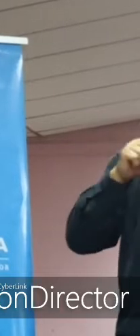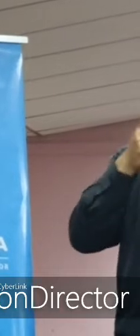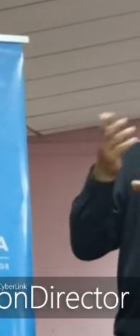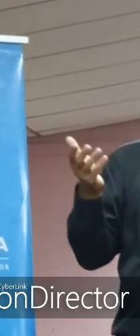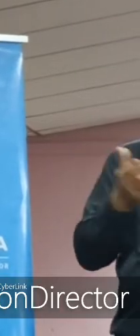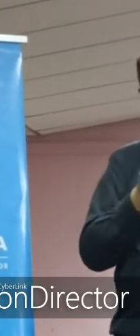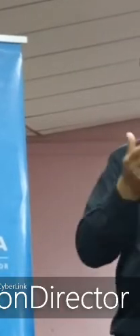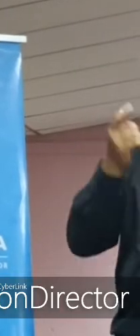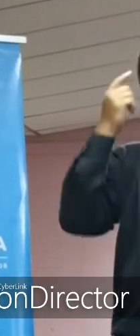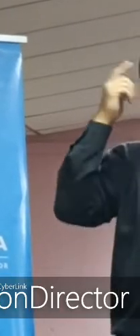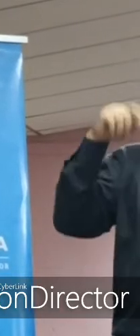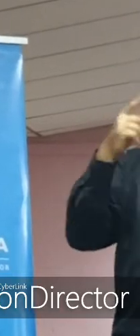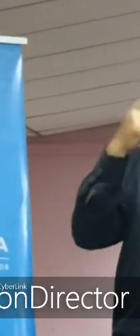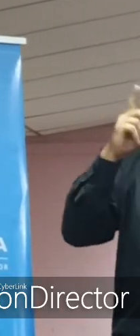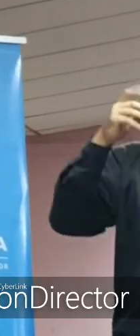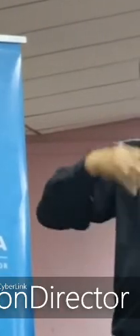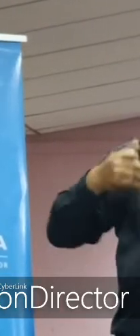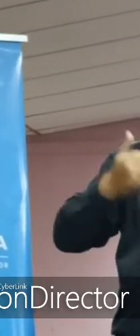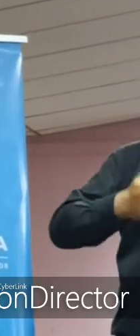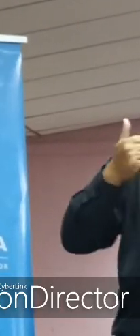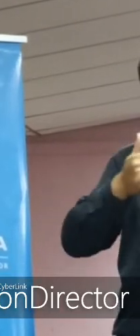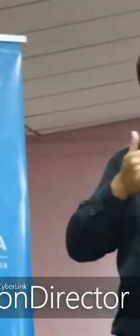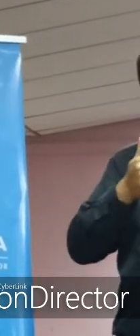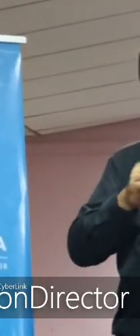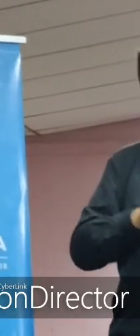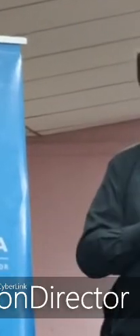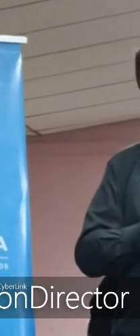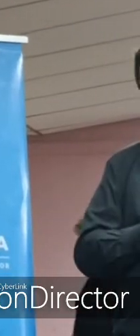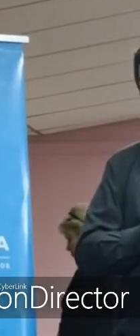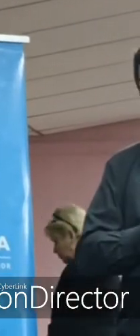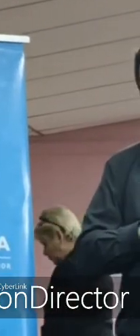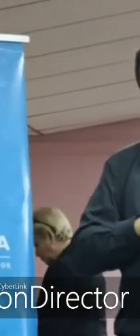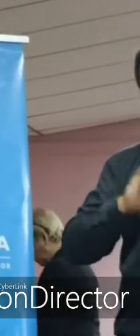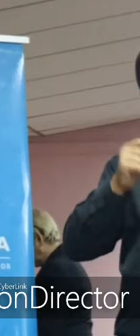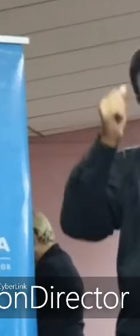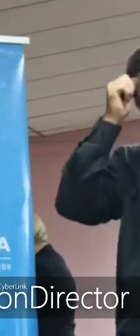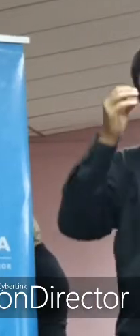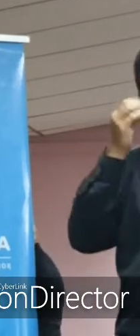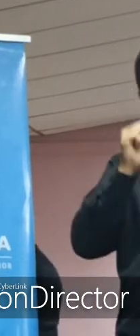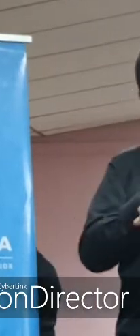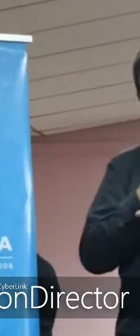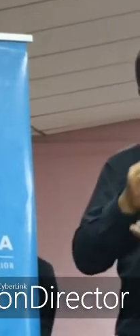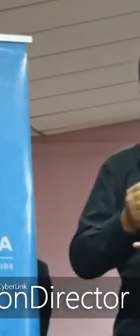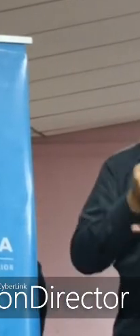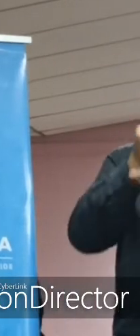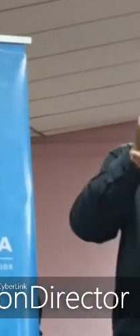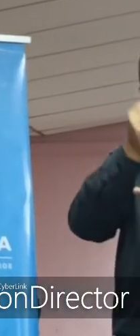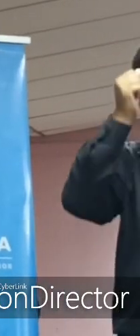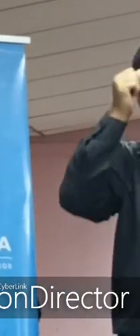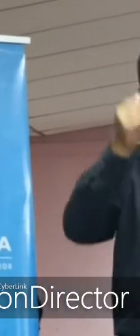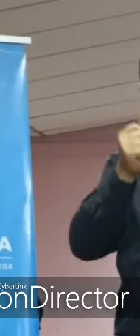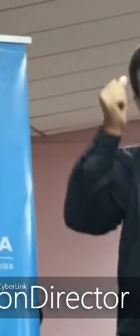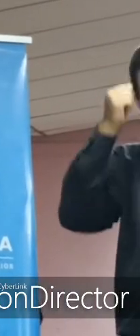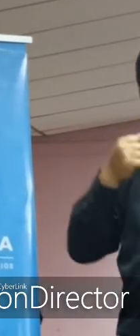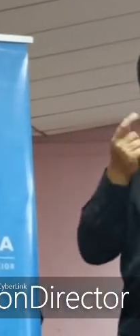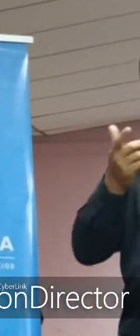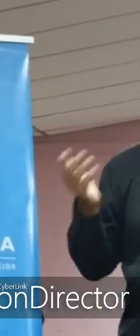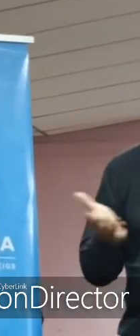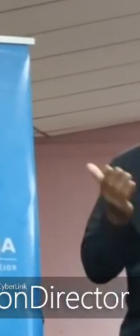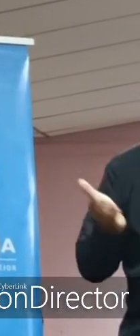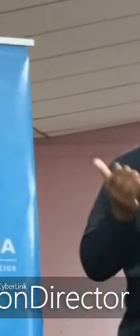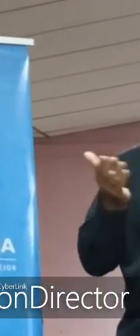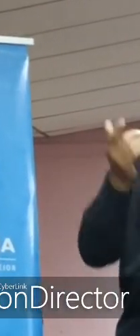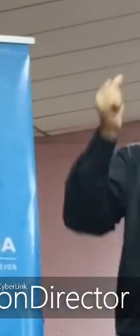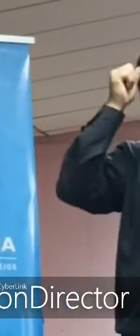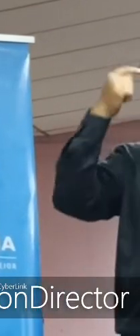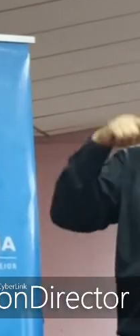versión 2019 será permeado profundamente como estímulo en